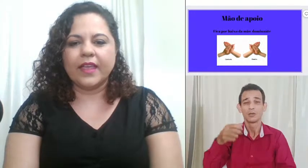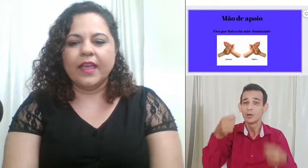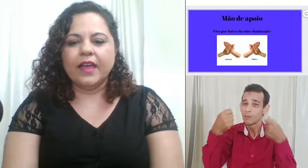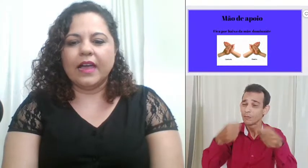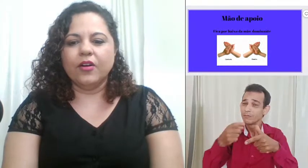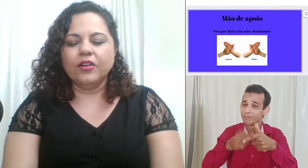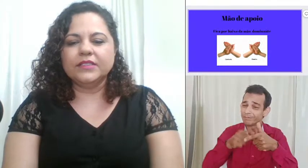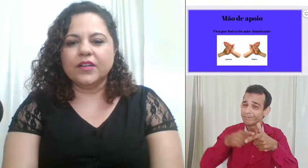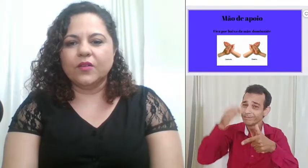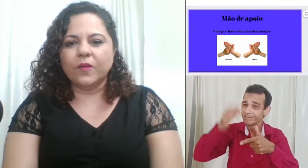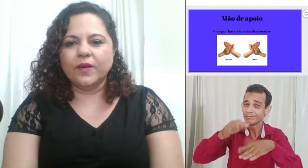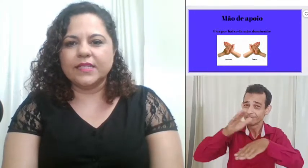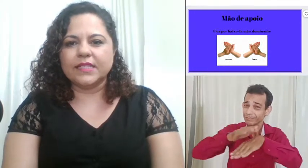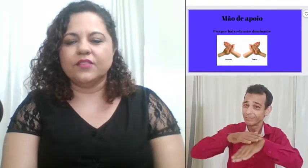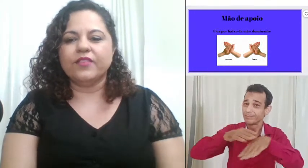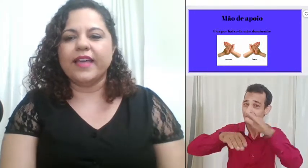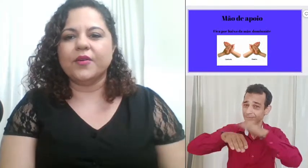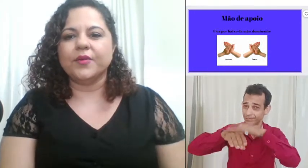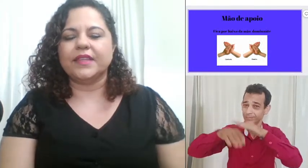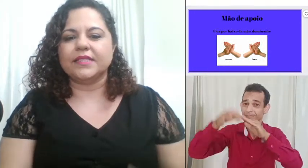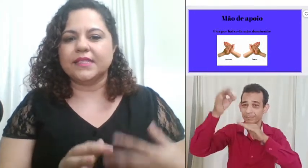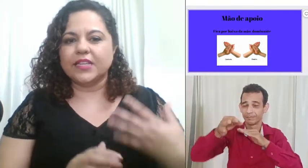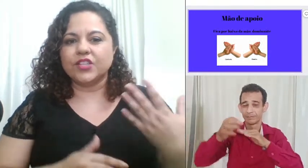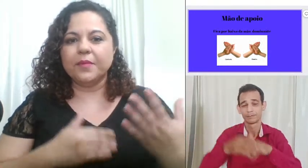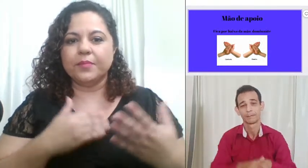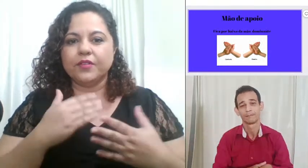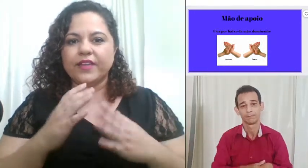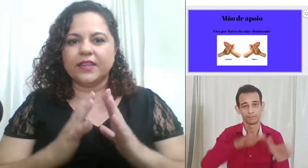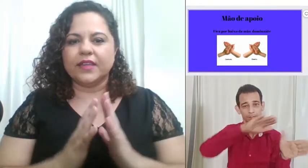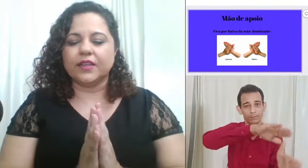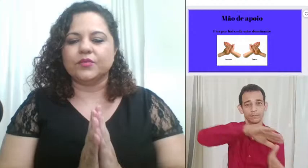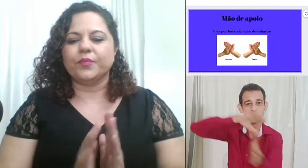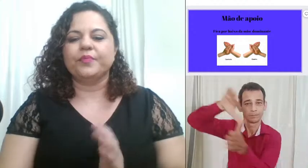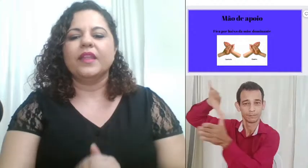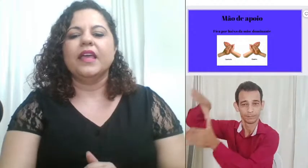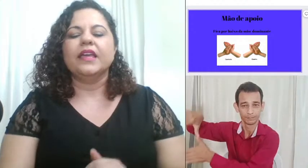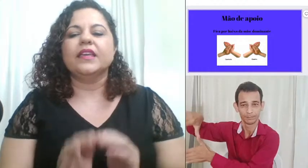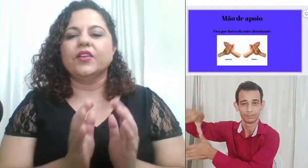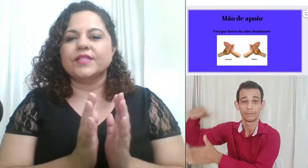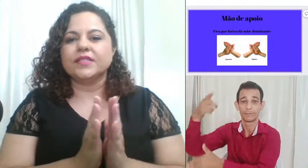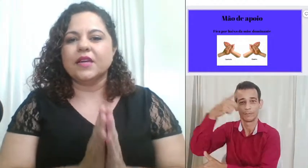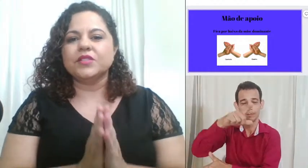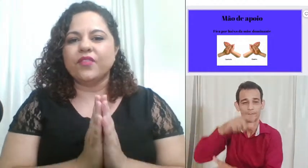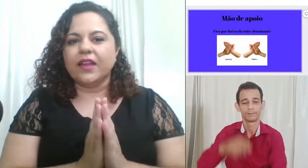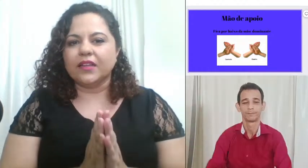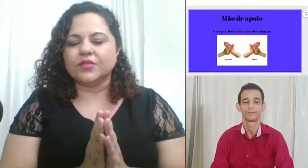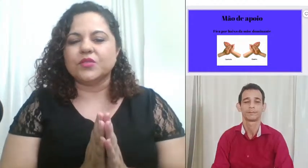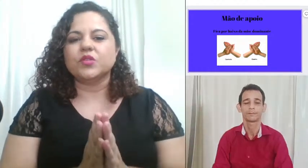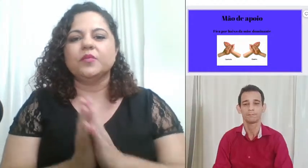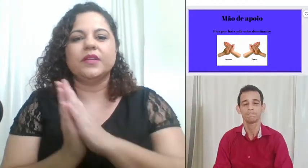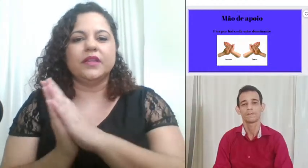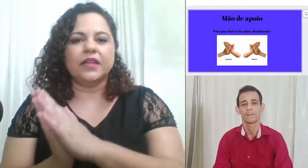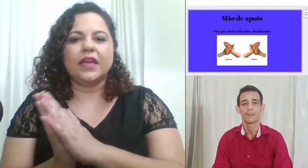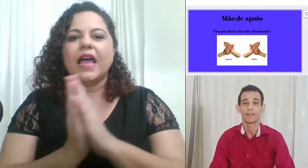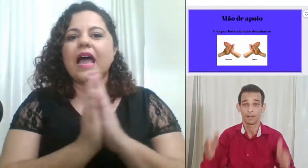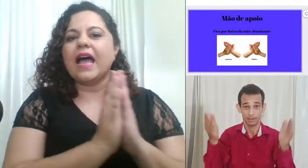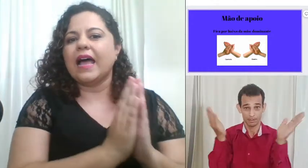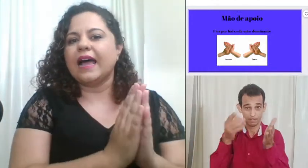outra coisa que vai acontecer já aproveitando que nós estamos falando sobre a